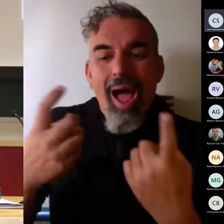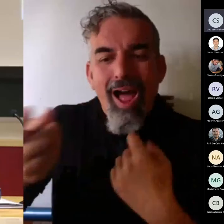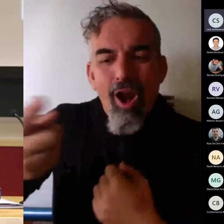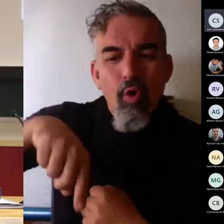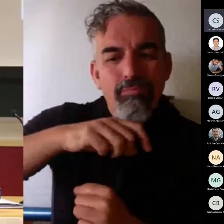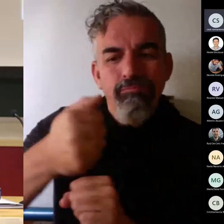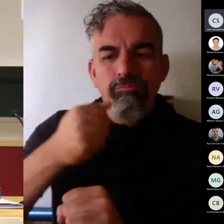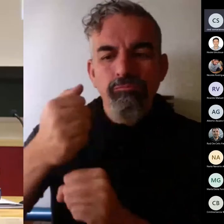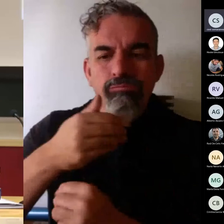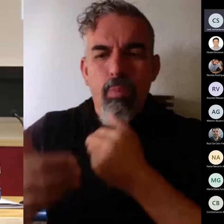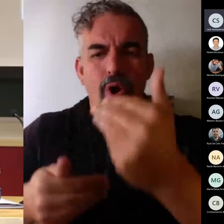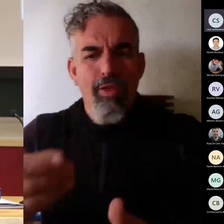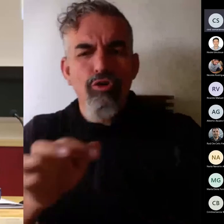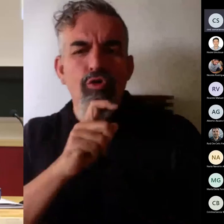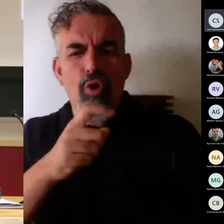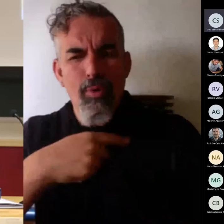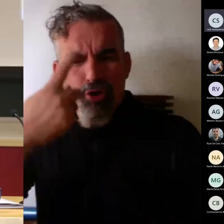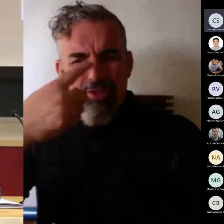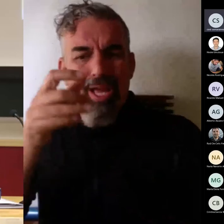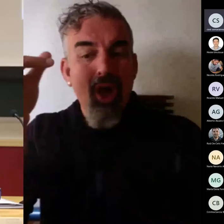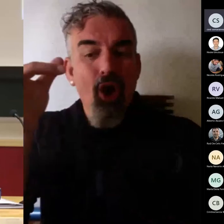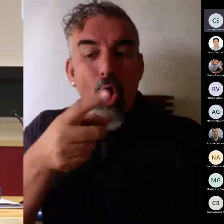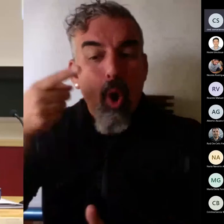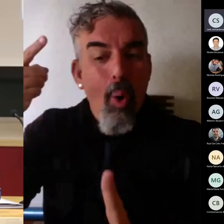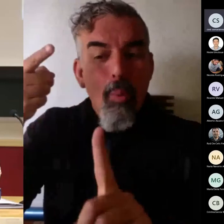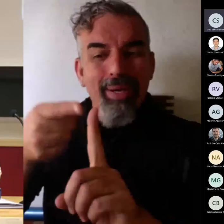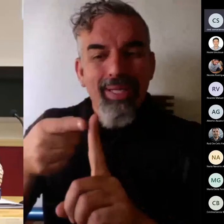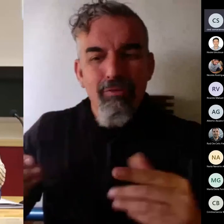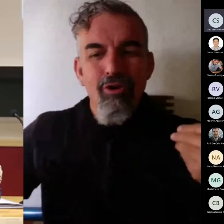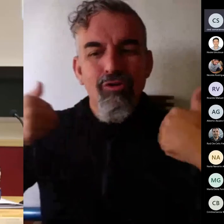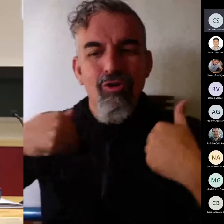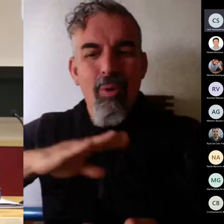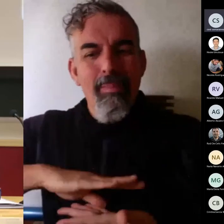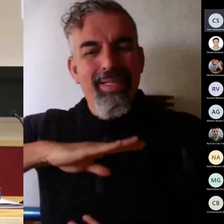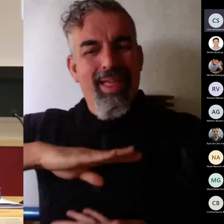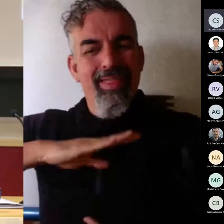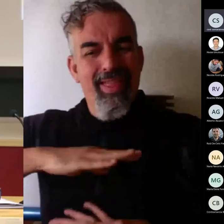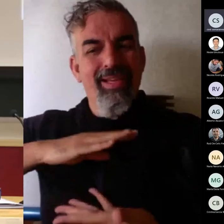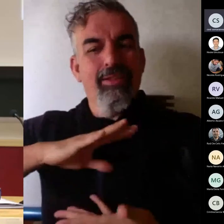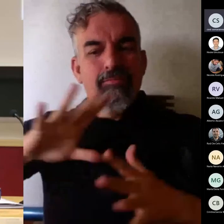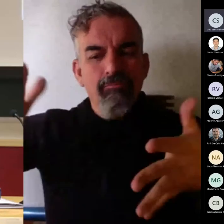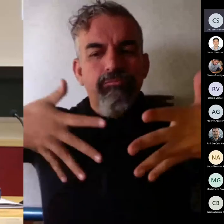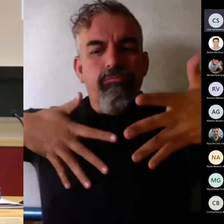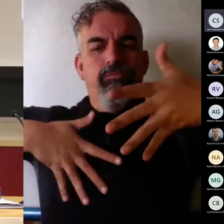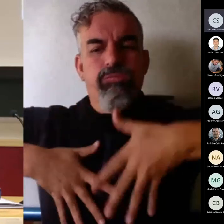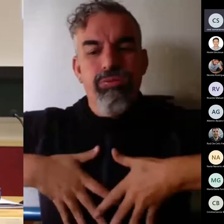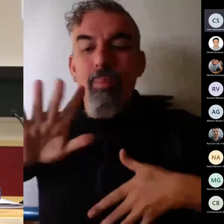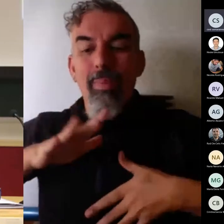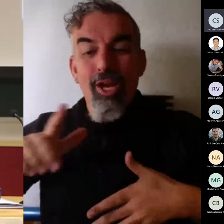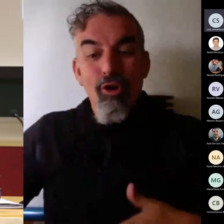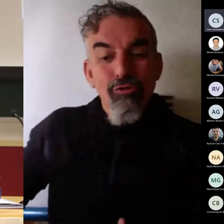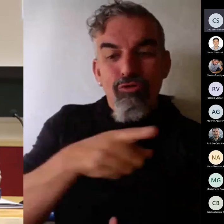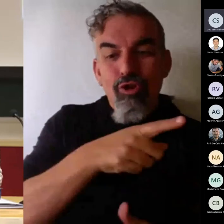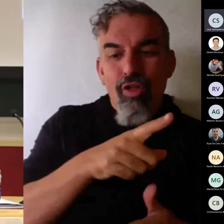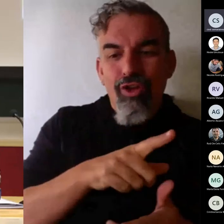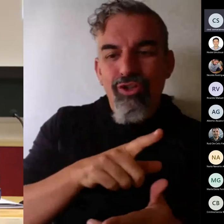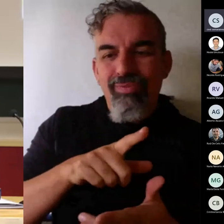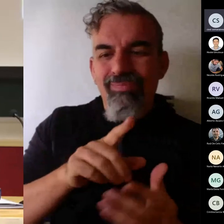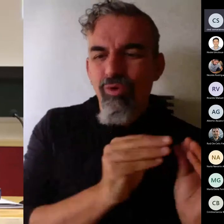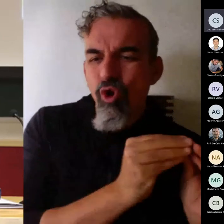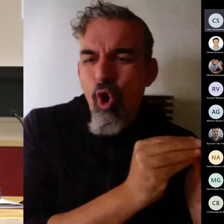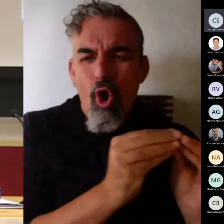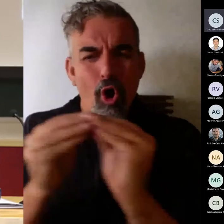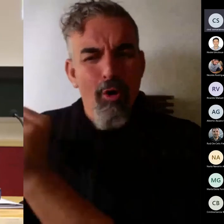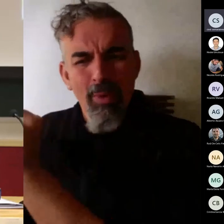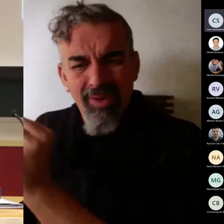vamos a detener en esa especificidad pero sí que es bueno que tengamos un lenguaje común que hablemos de resultados de